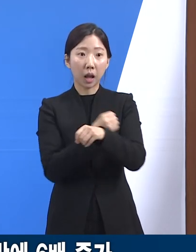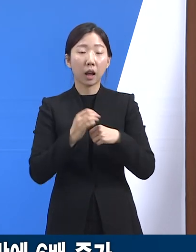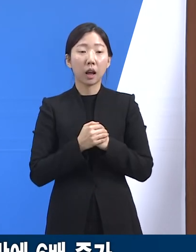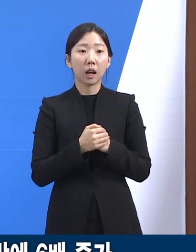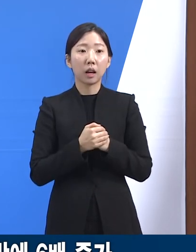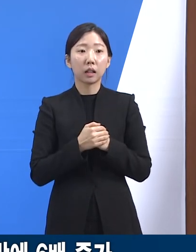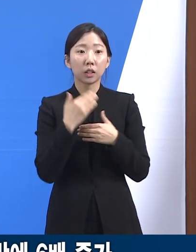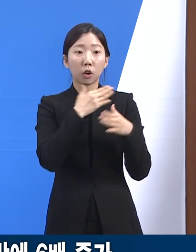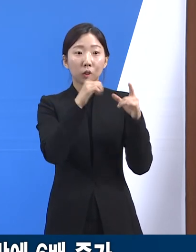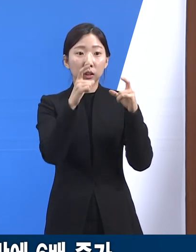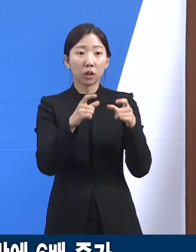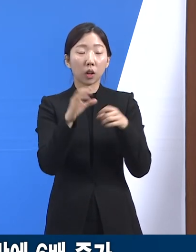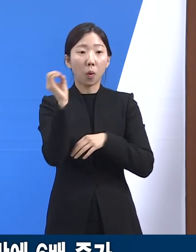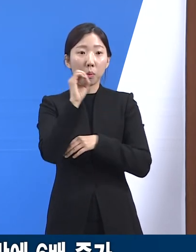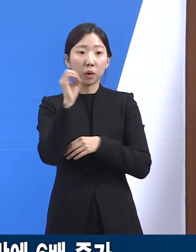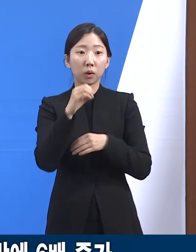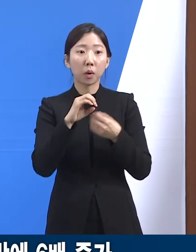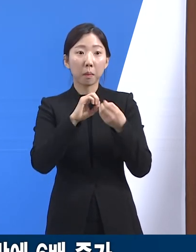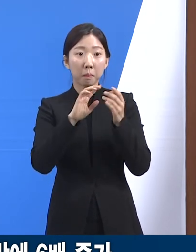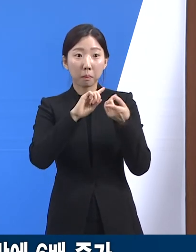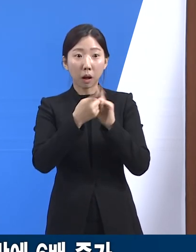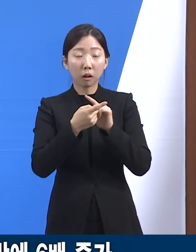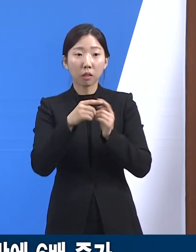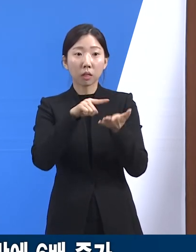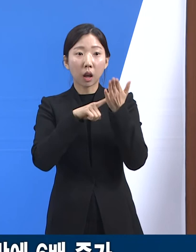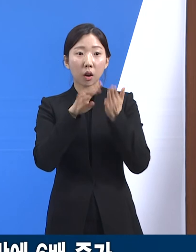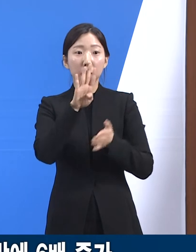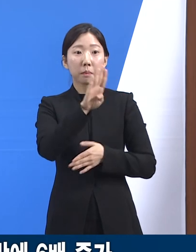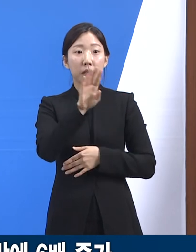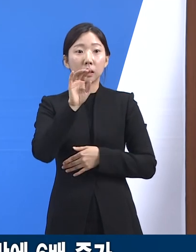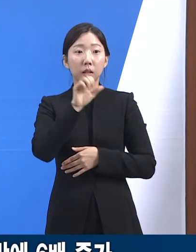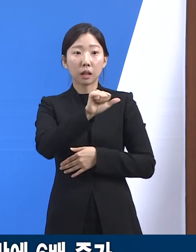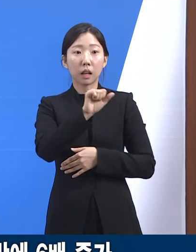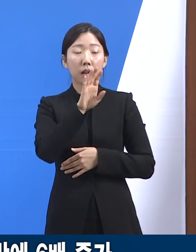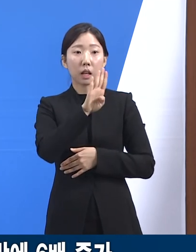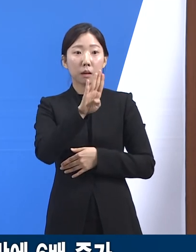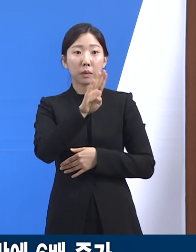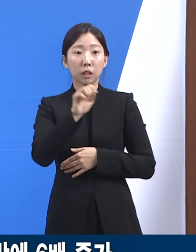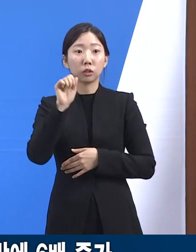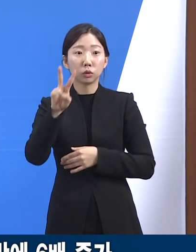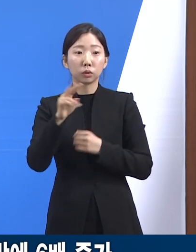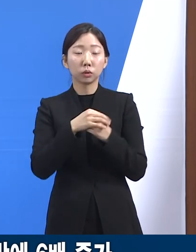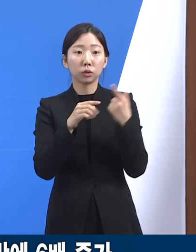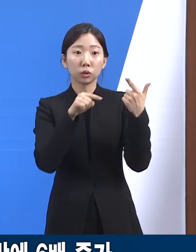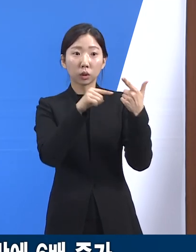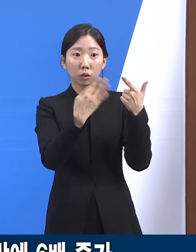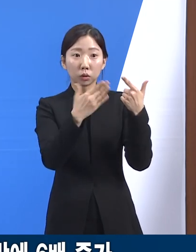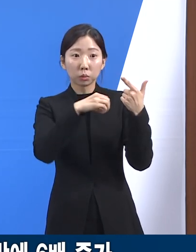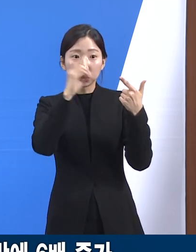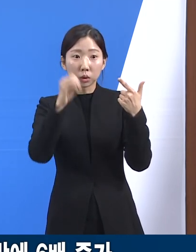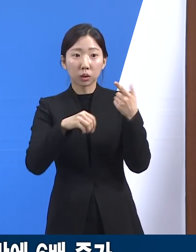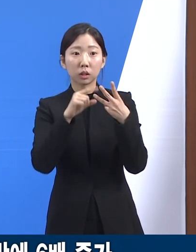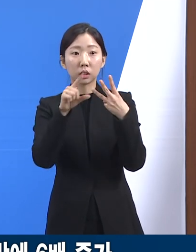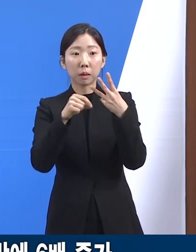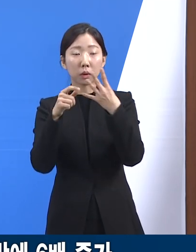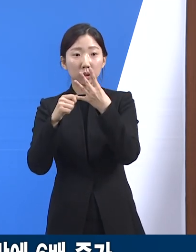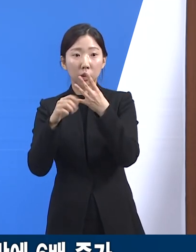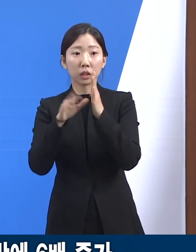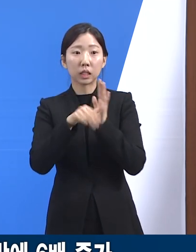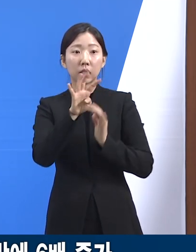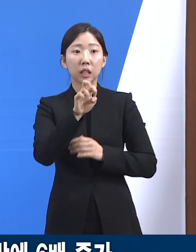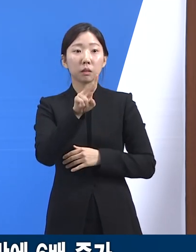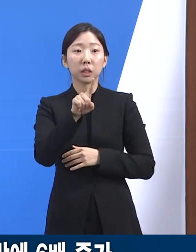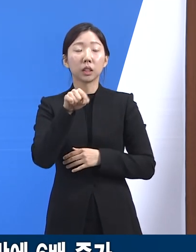수도권은 오미크론 변이 검출 사례 중 BA2형의 검출률이 2월 4주차 6.9%에서 3월 3주차의 42